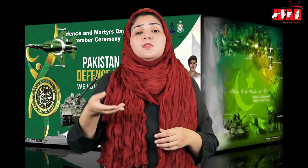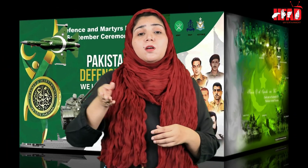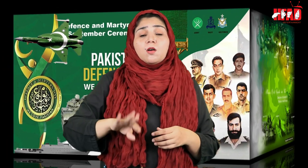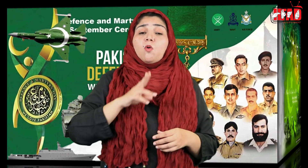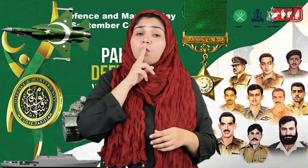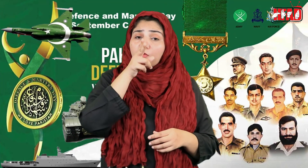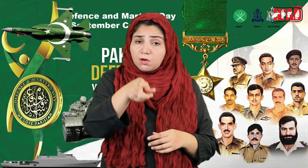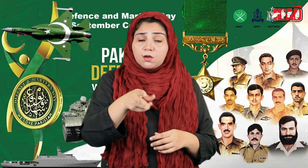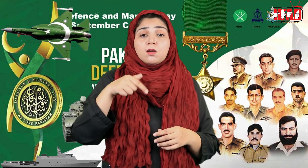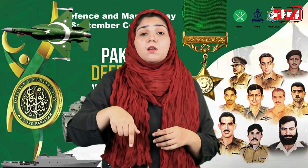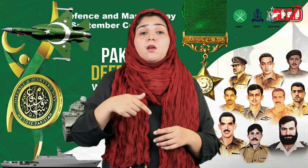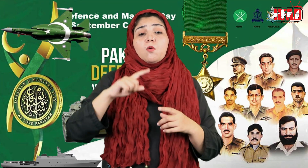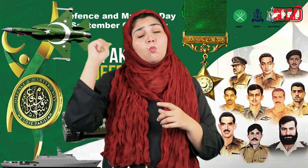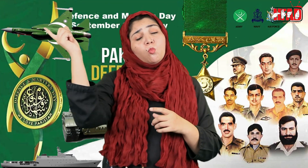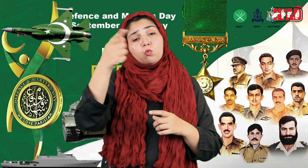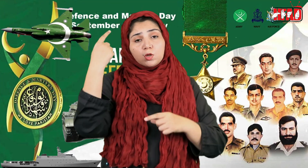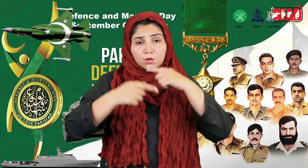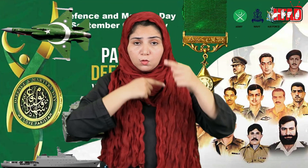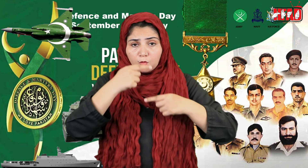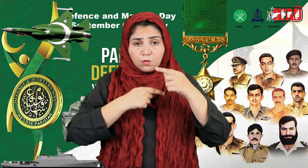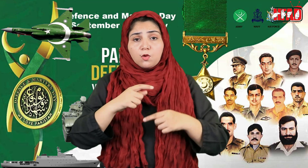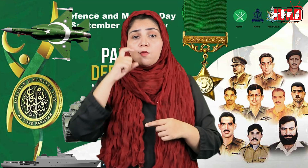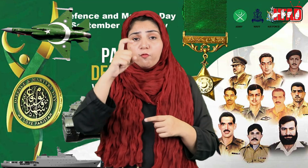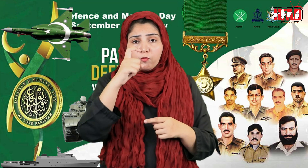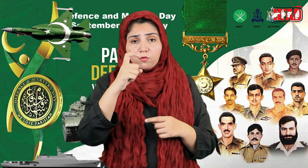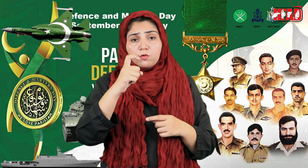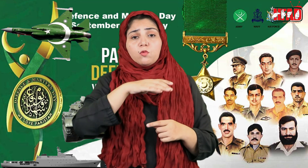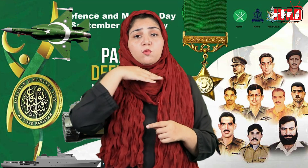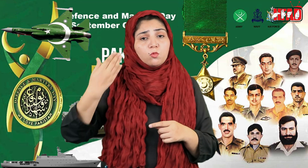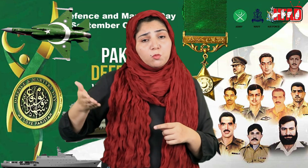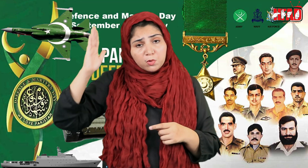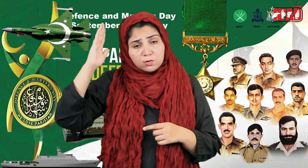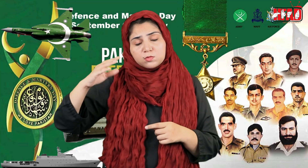اور کہا گیا ہے کہ آج پوری قوم شہدہ کی قربانیوں کو سلام پیش کرتی ہے